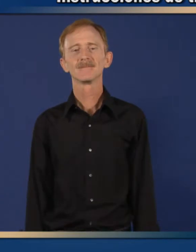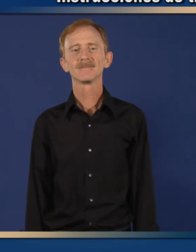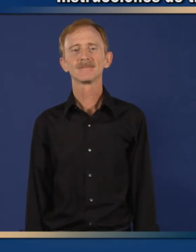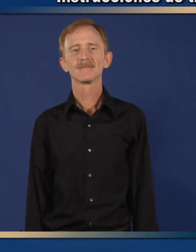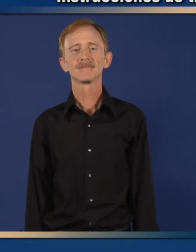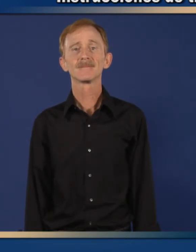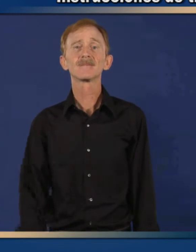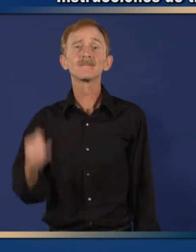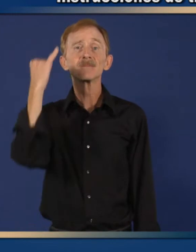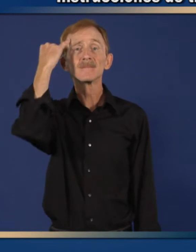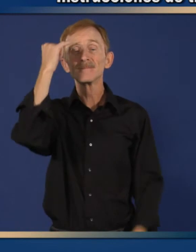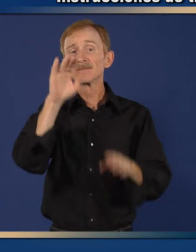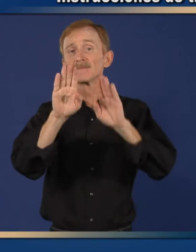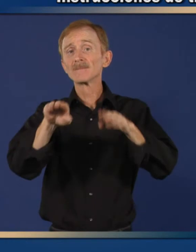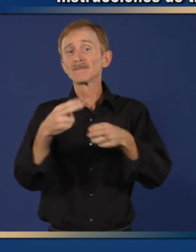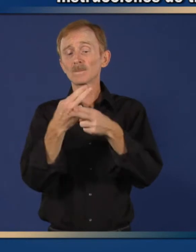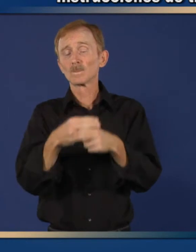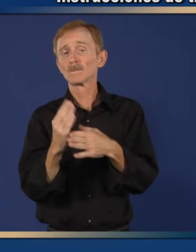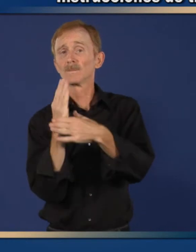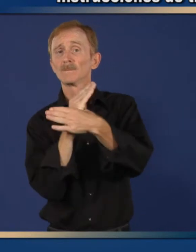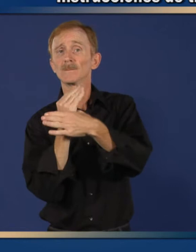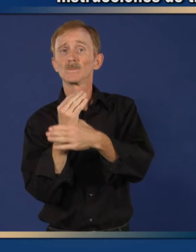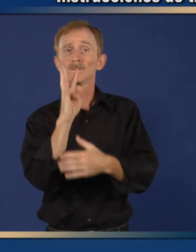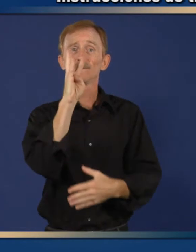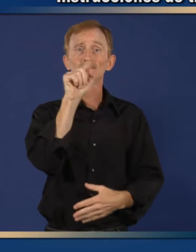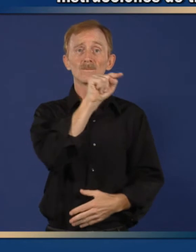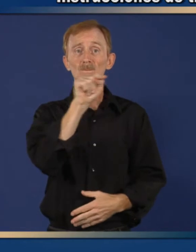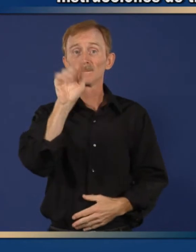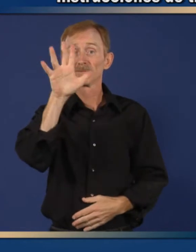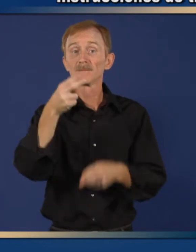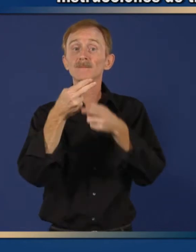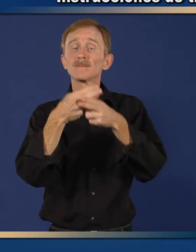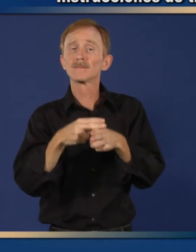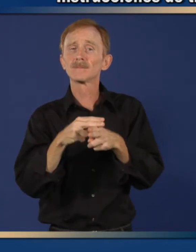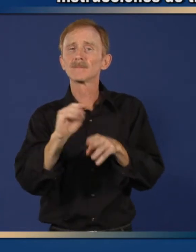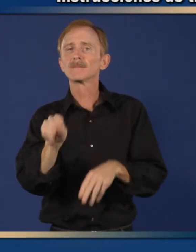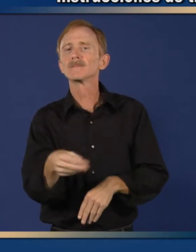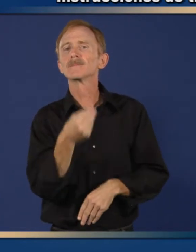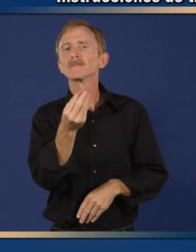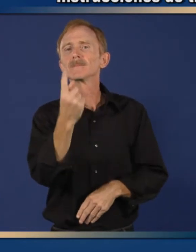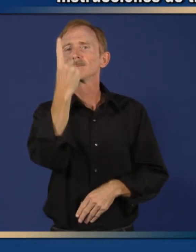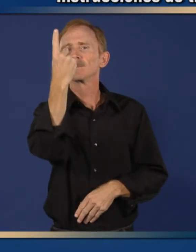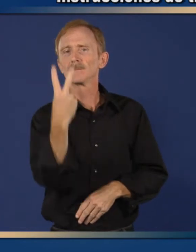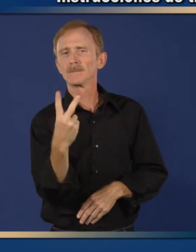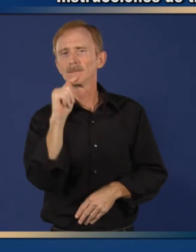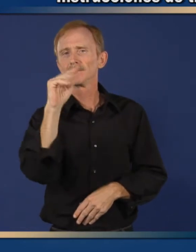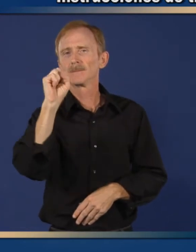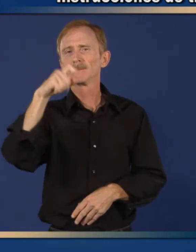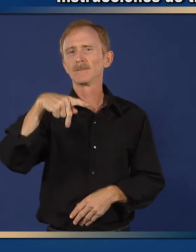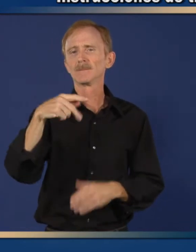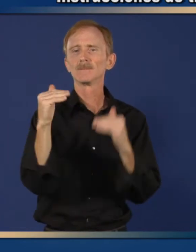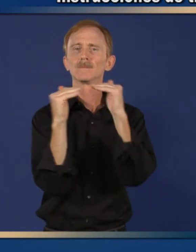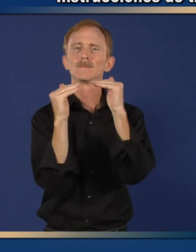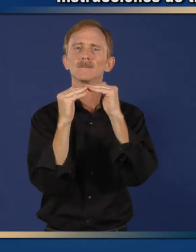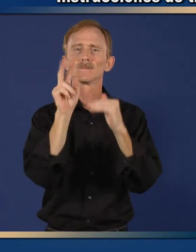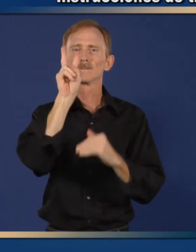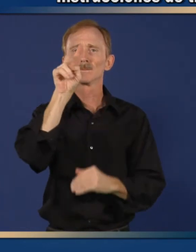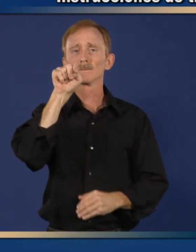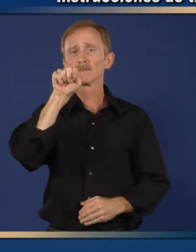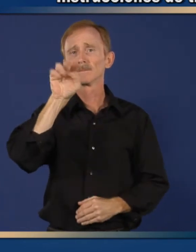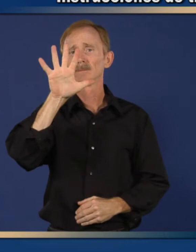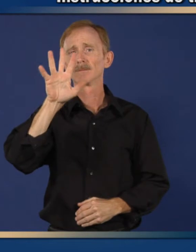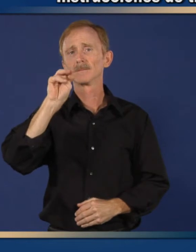7 días. Si el niño pesa de 4 a 5 libras, se le da media cucharadita 2